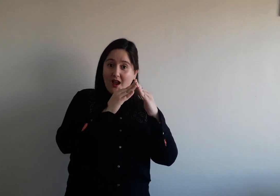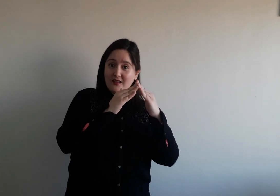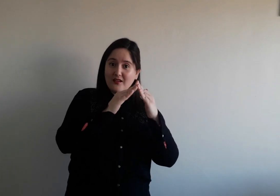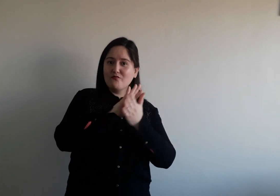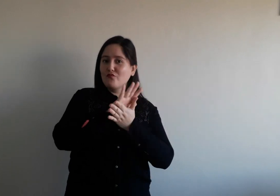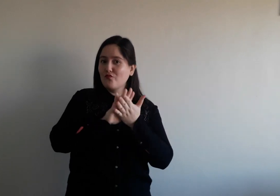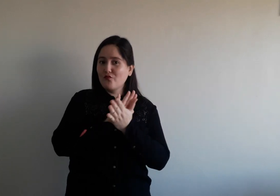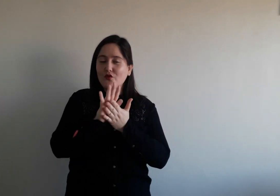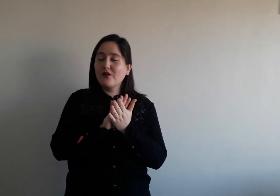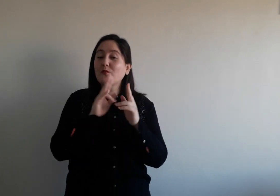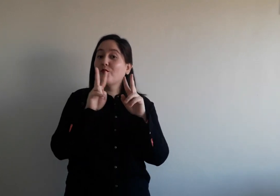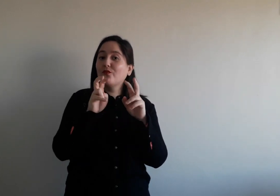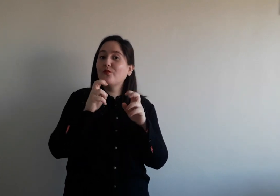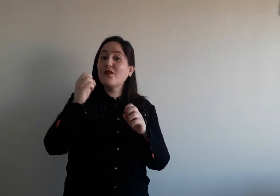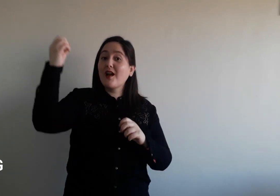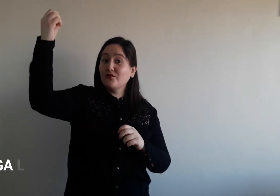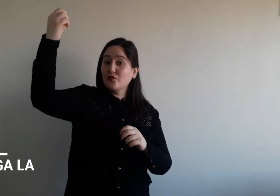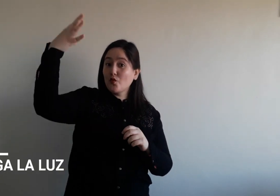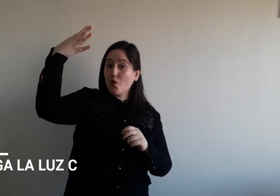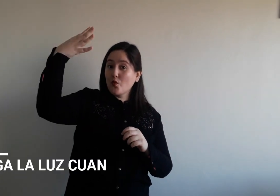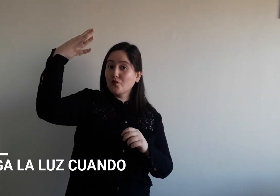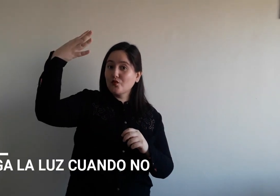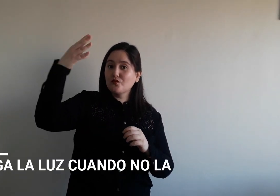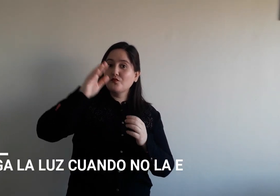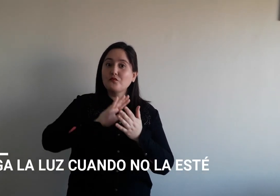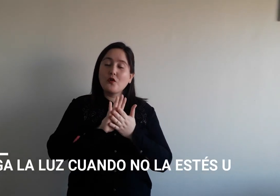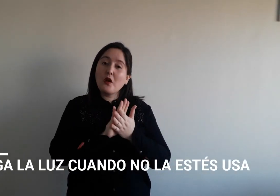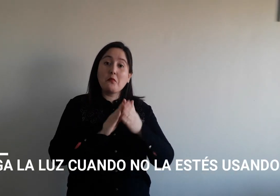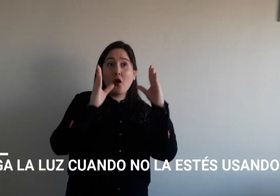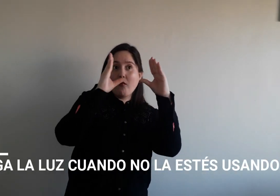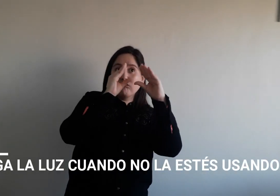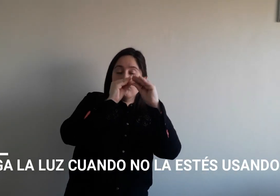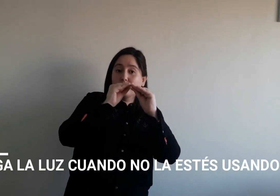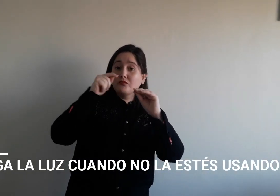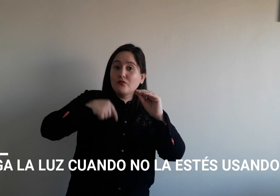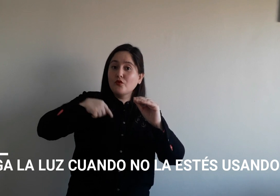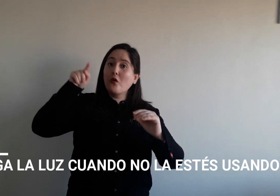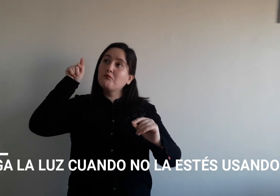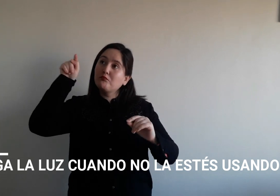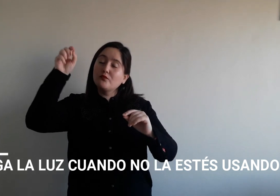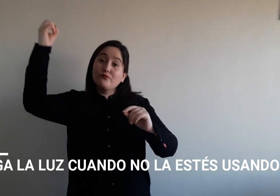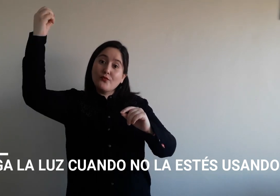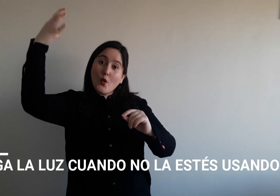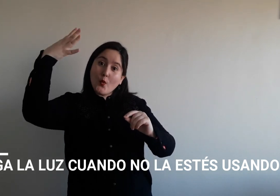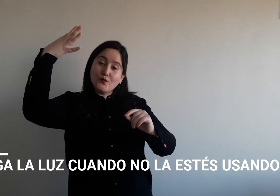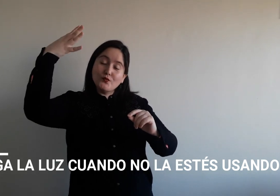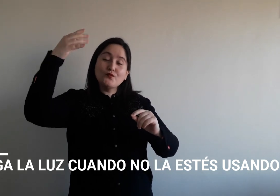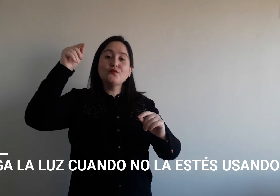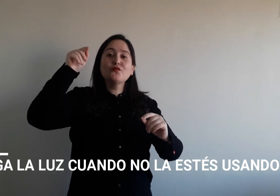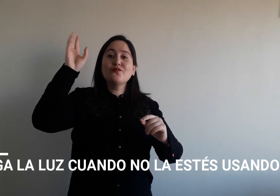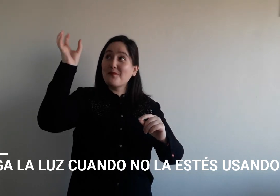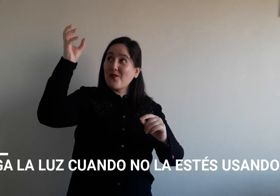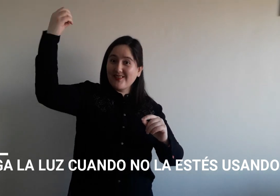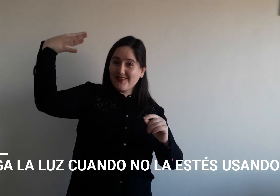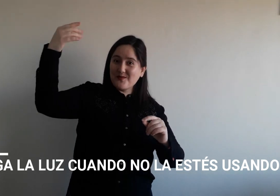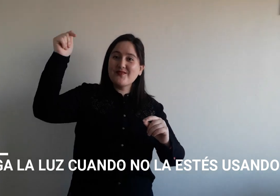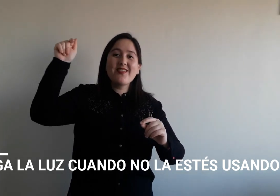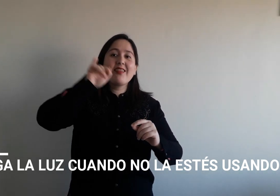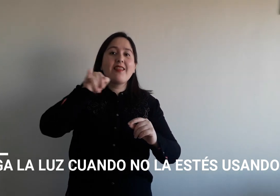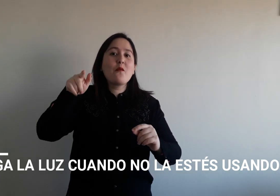También, en nuestras casas, el tema de la luz. Por ejemplo, cuando es de noche, nosotros prendemos la luz. Y después, por